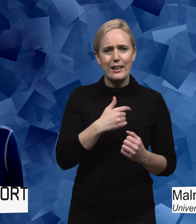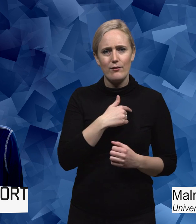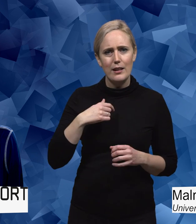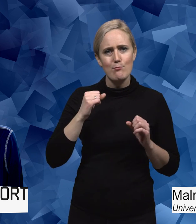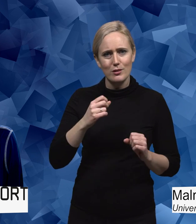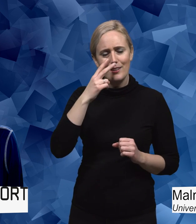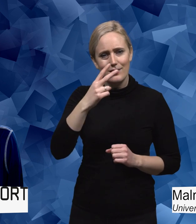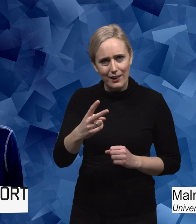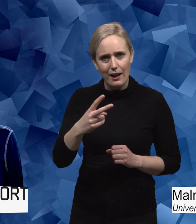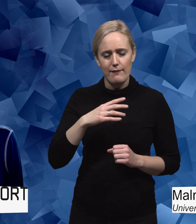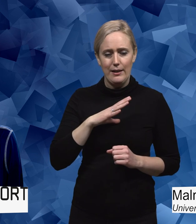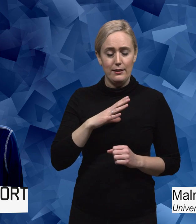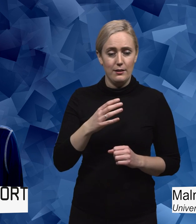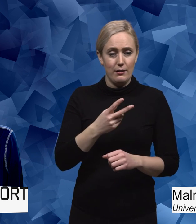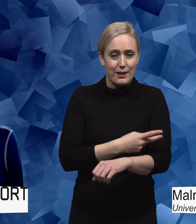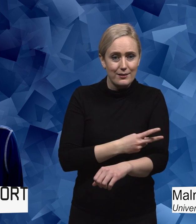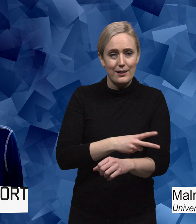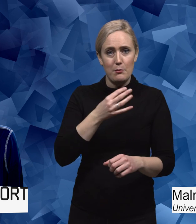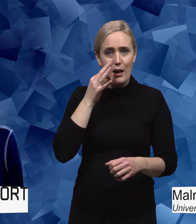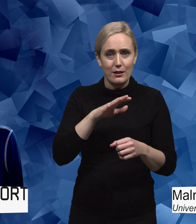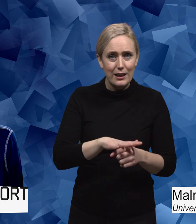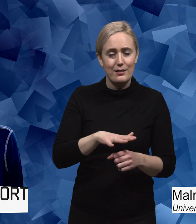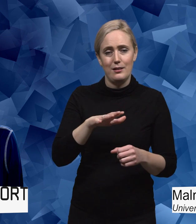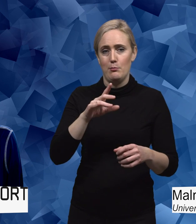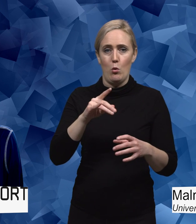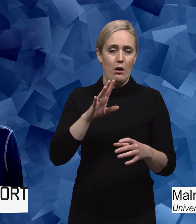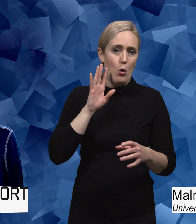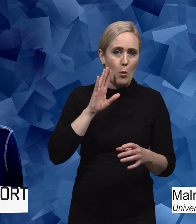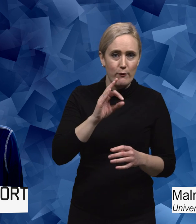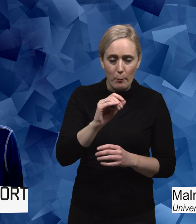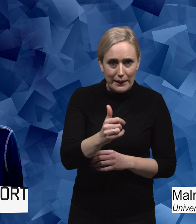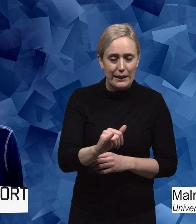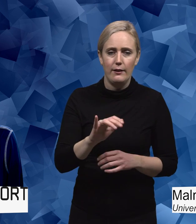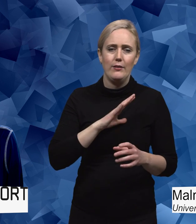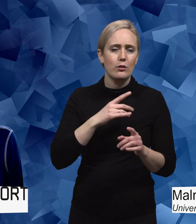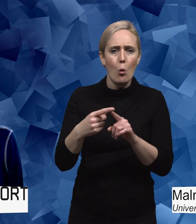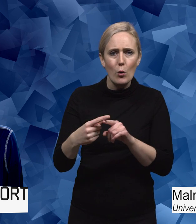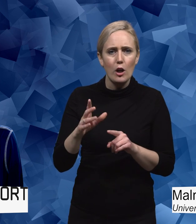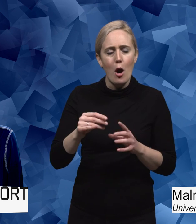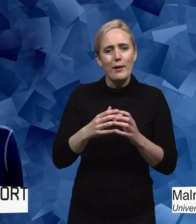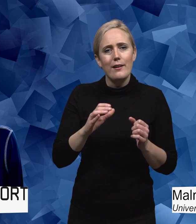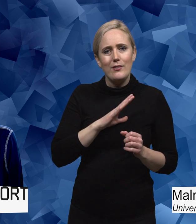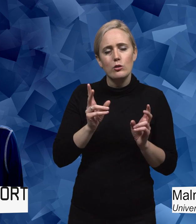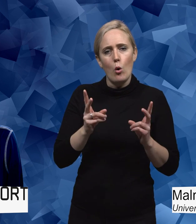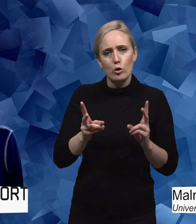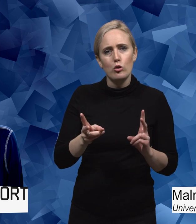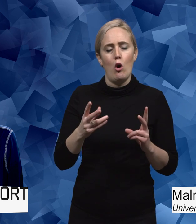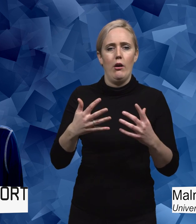inte bara finns sexism, rasism och homofobi och klassism och allt. Utan att det även finns en funkofobi och ableism